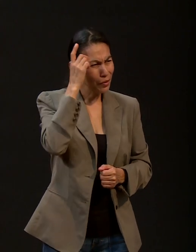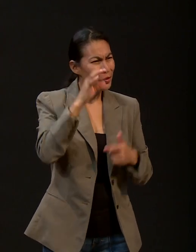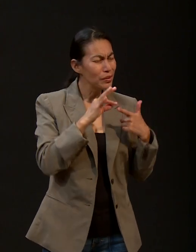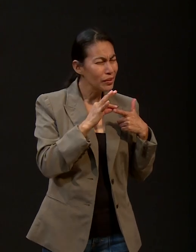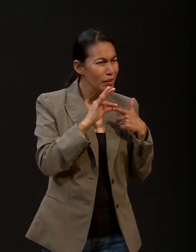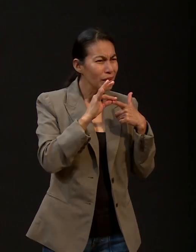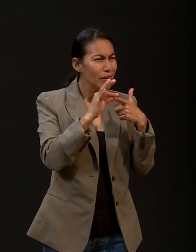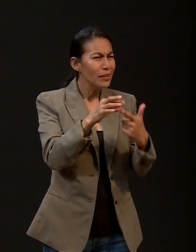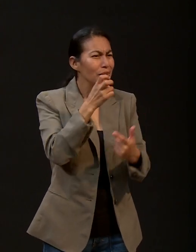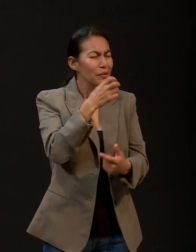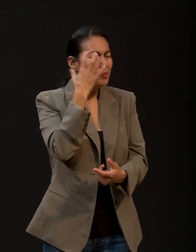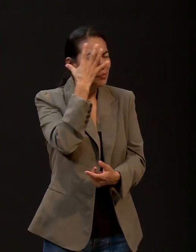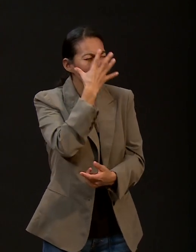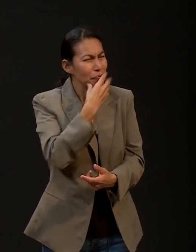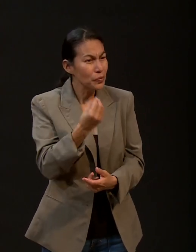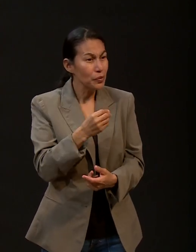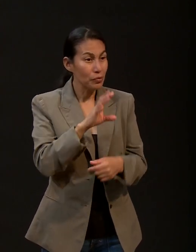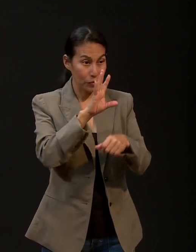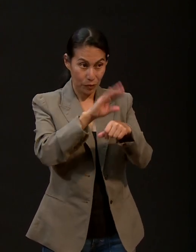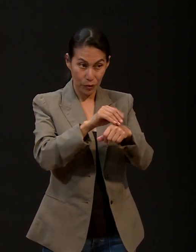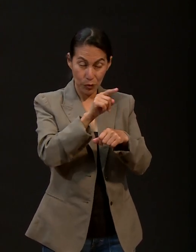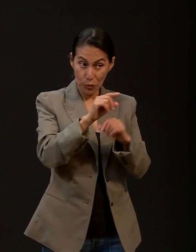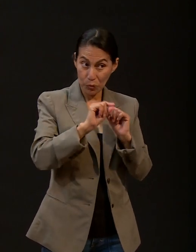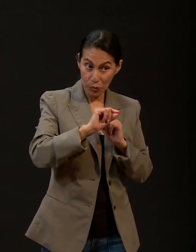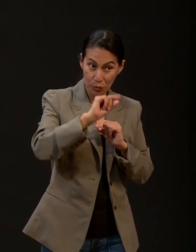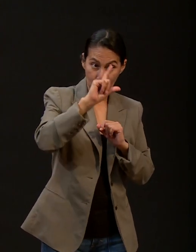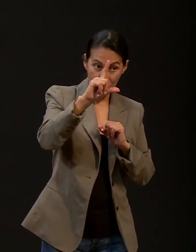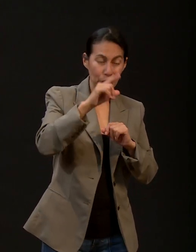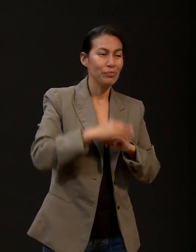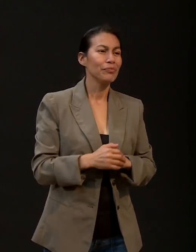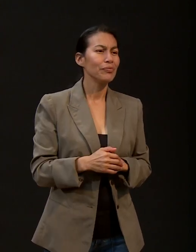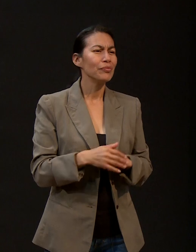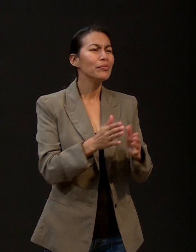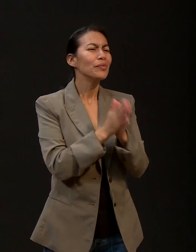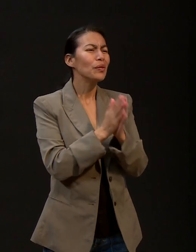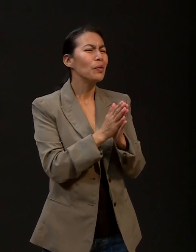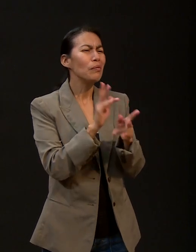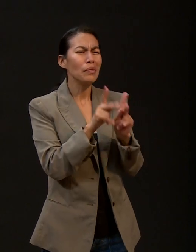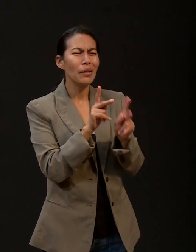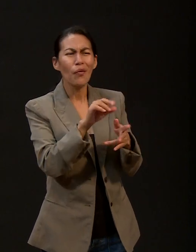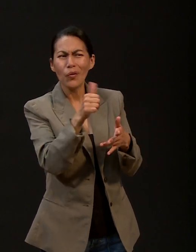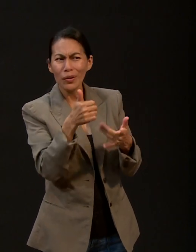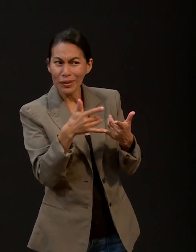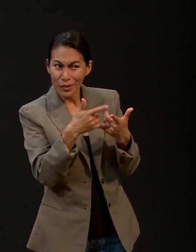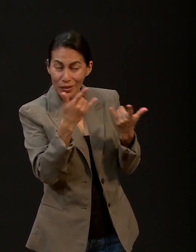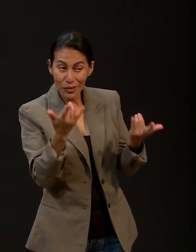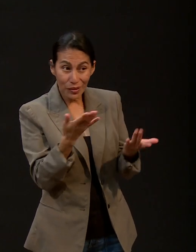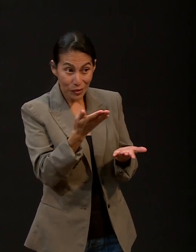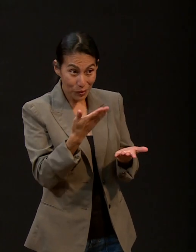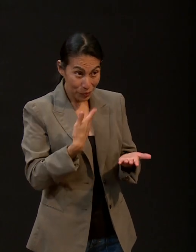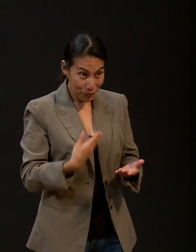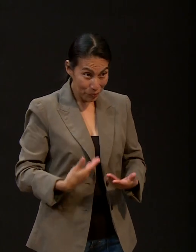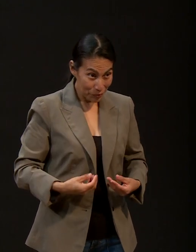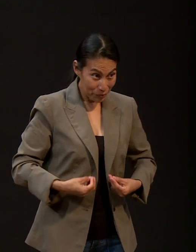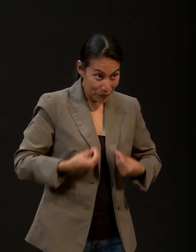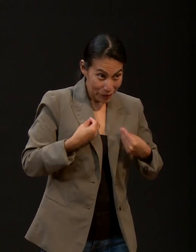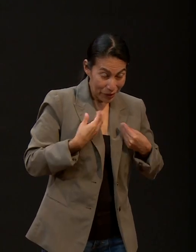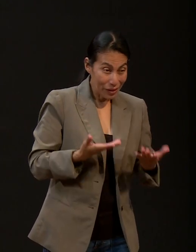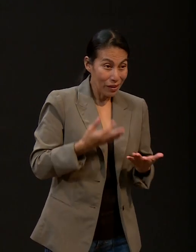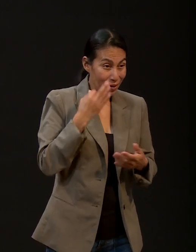dirigido y te ha permitido superarte, ¿no es cierto? ¿Podrías contarnos alguna otra historia de tu vida en